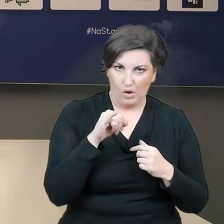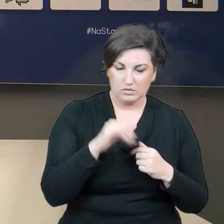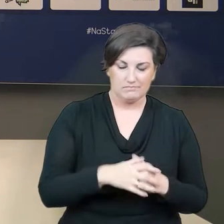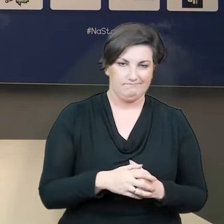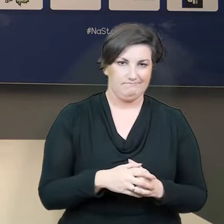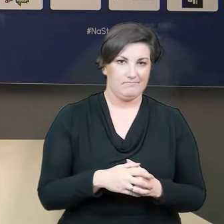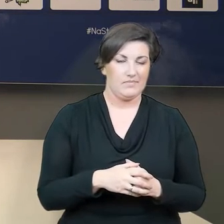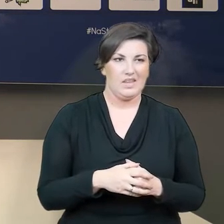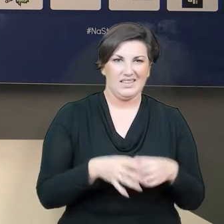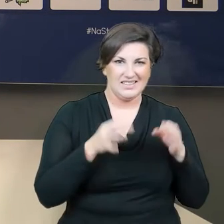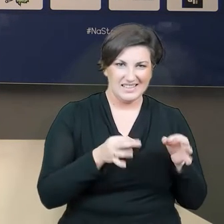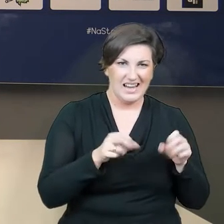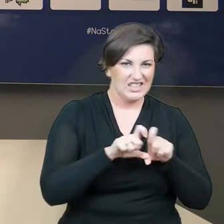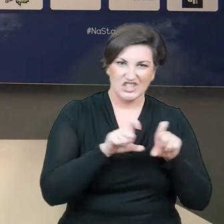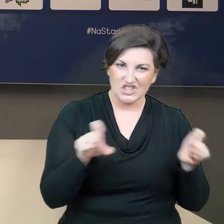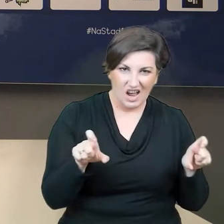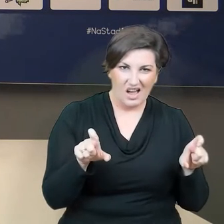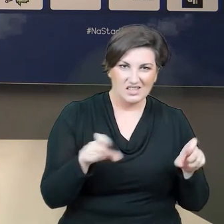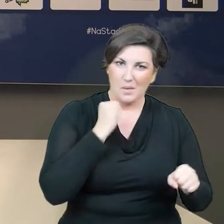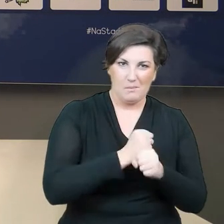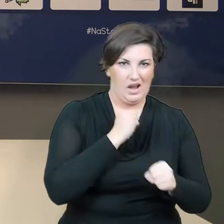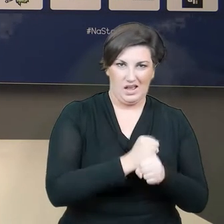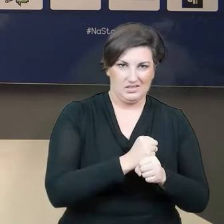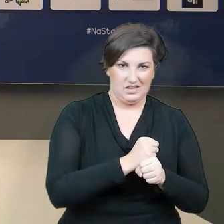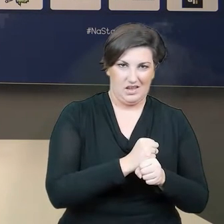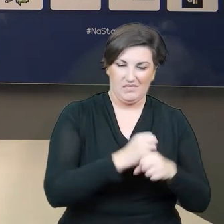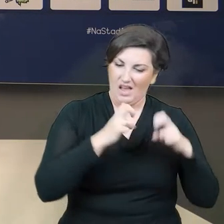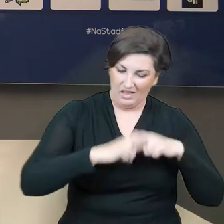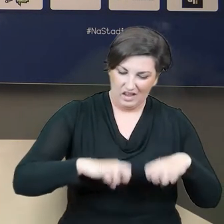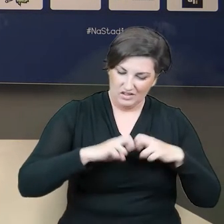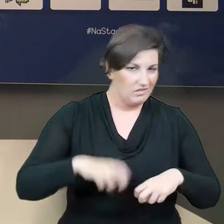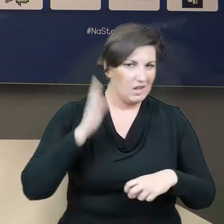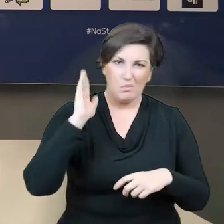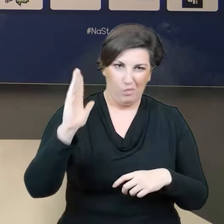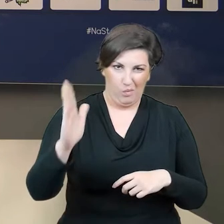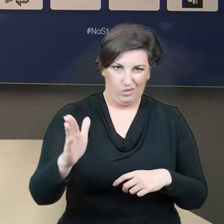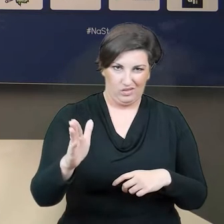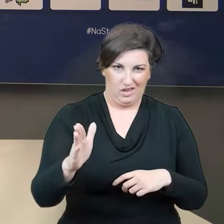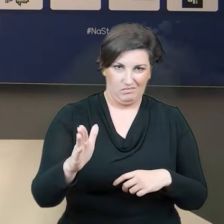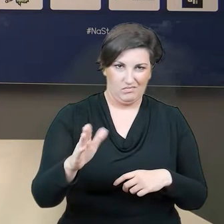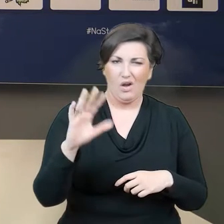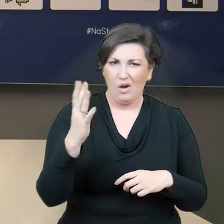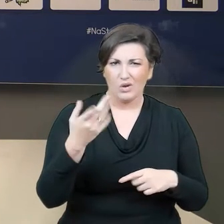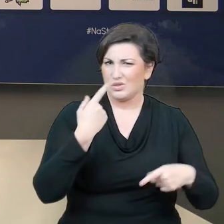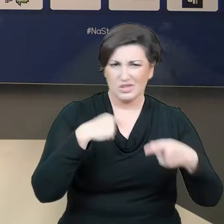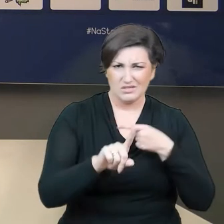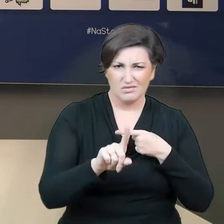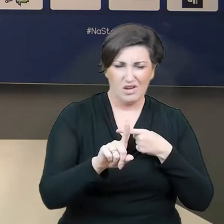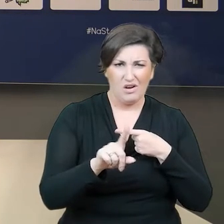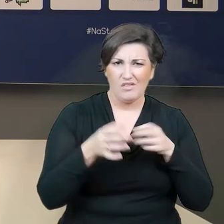Teraz jest czas na pracę, nie na ocenę, analizowanie okna transferowego. Skupiamy się, szczególnie ja skupiam